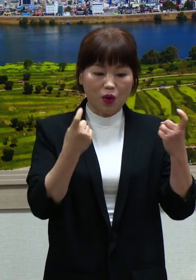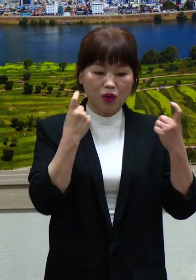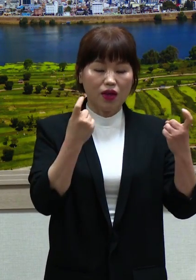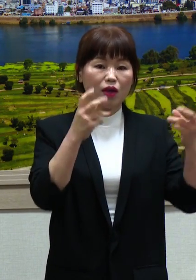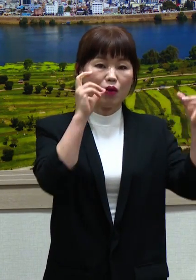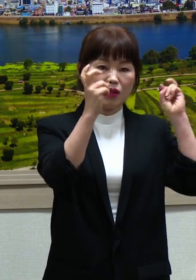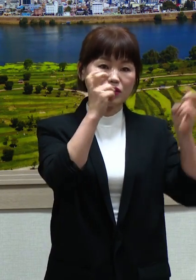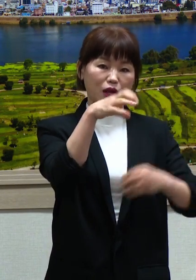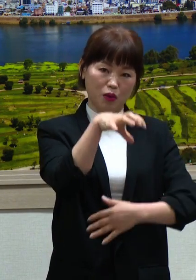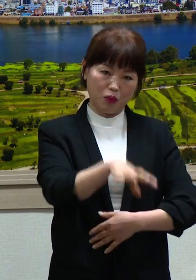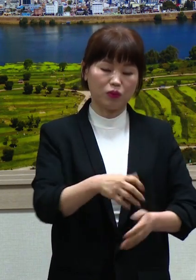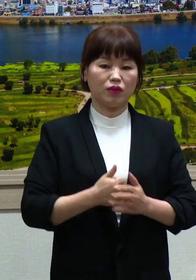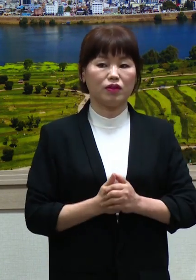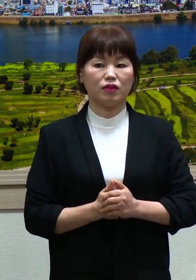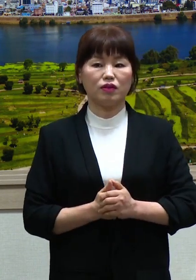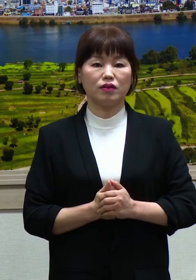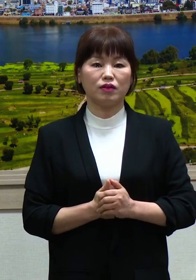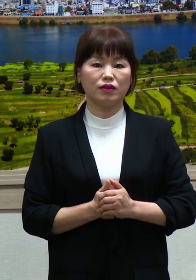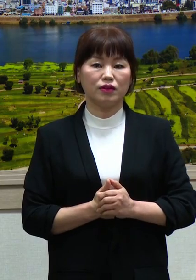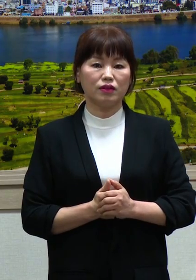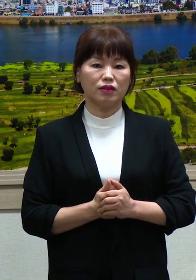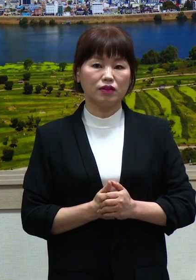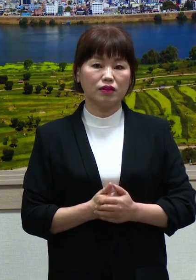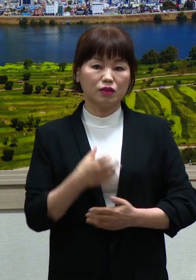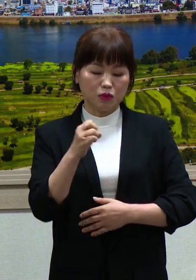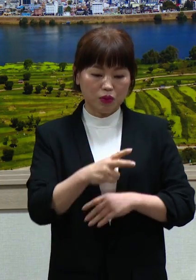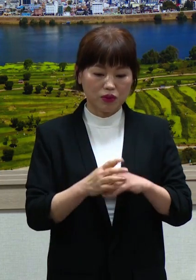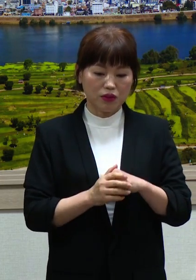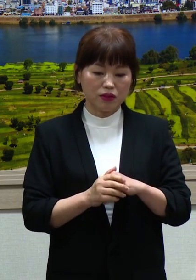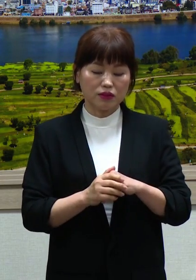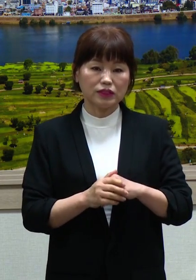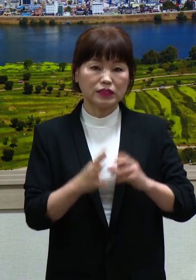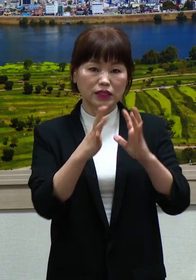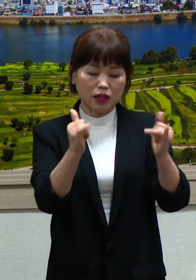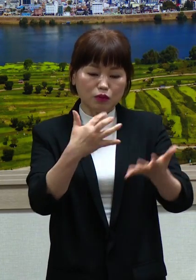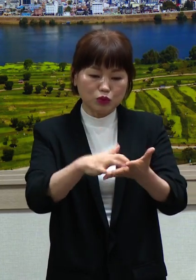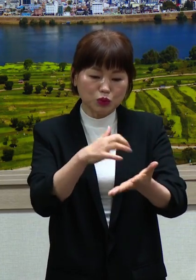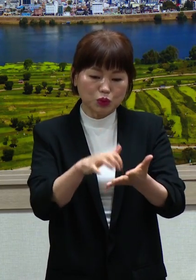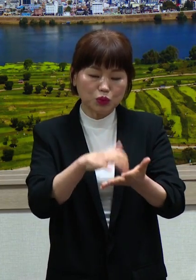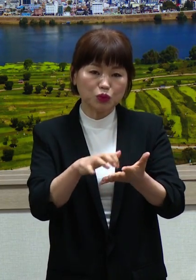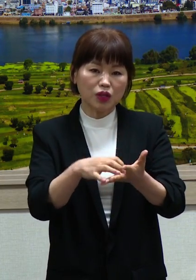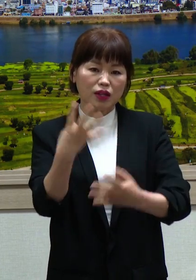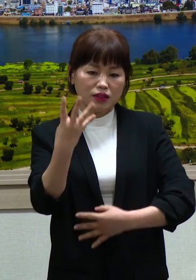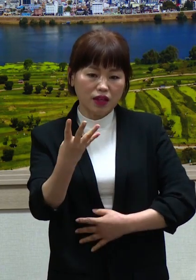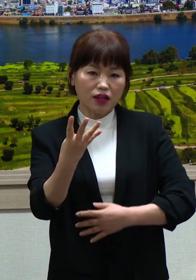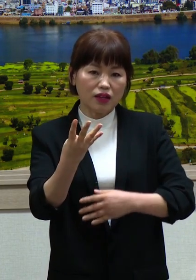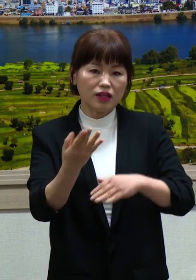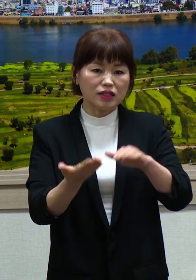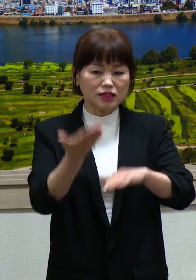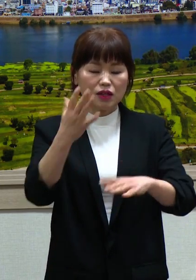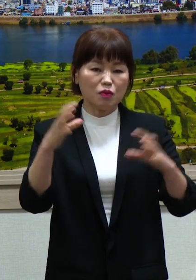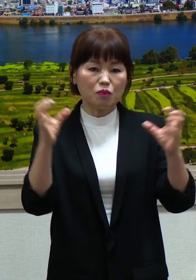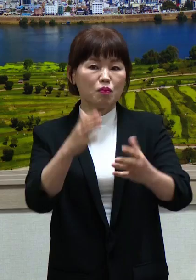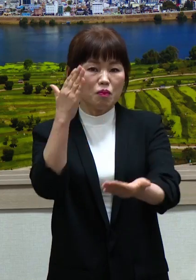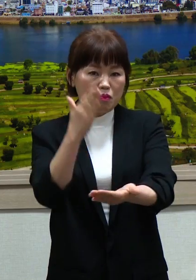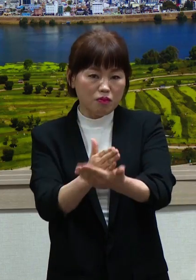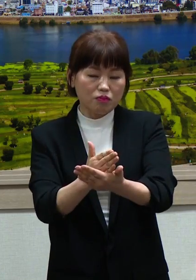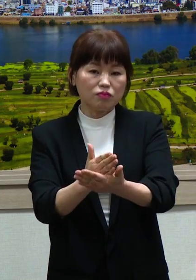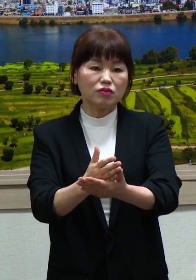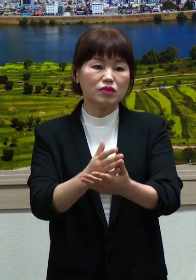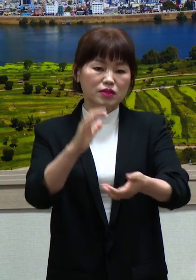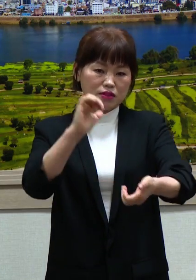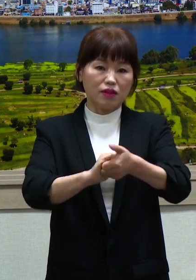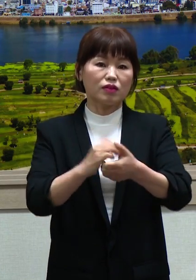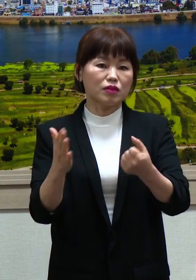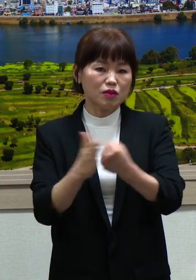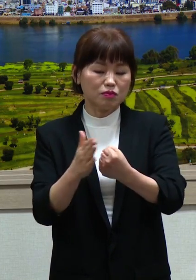유원시설업의 경우 집합제한을 당했음에도 정부 재난지원금 대상에서 제외되어